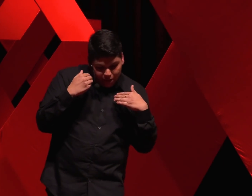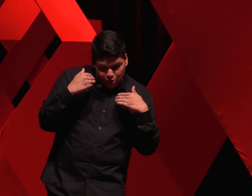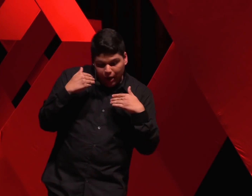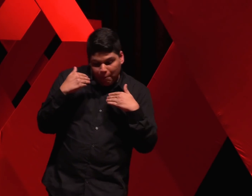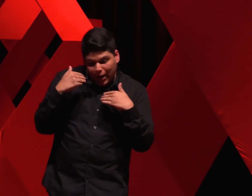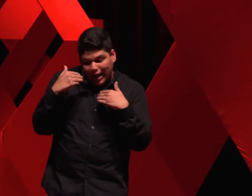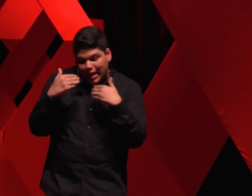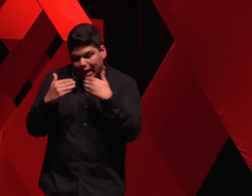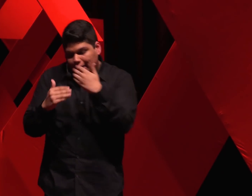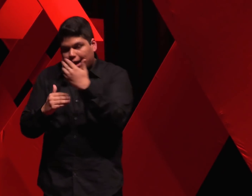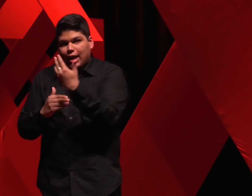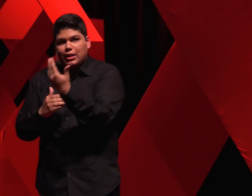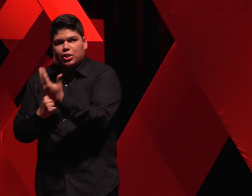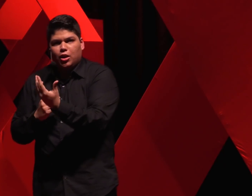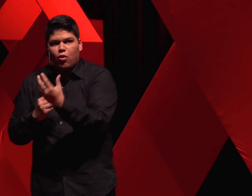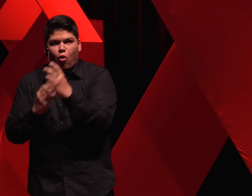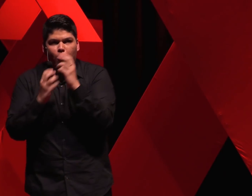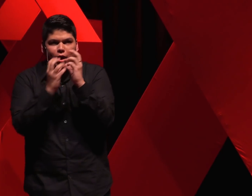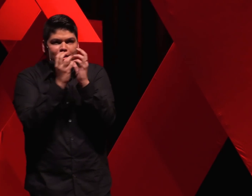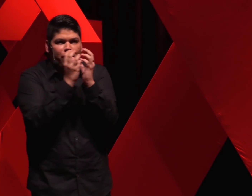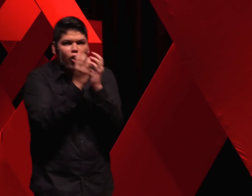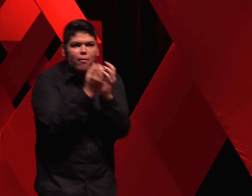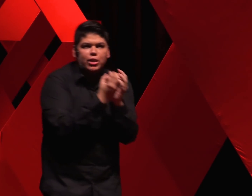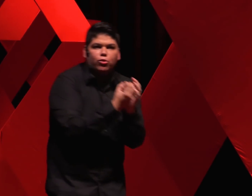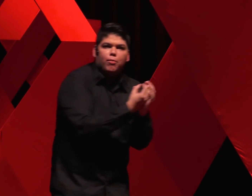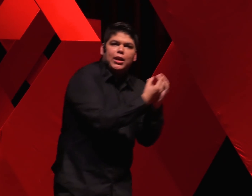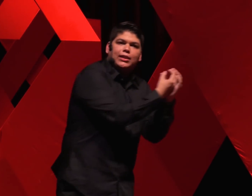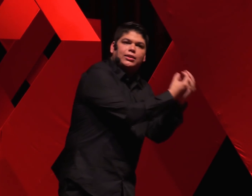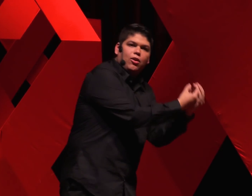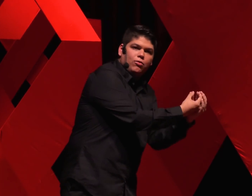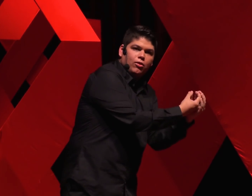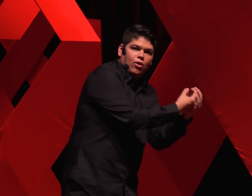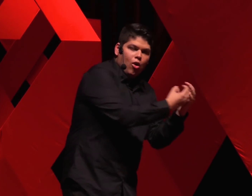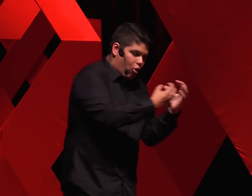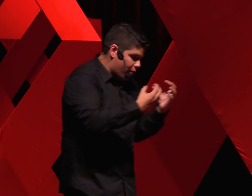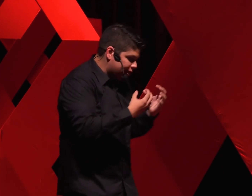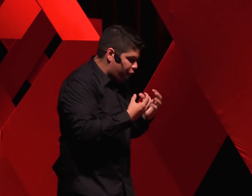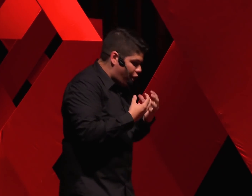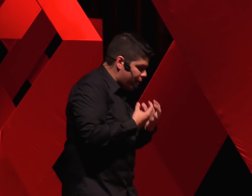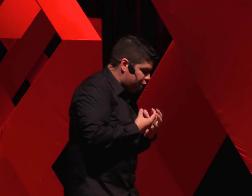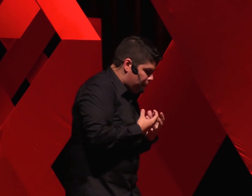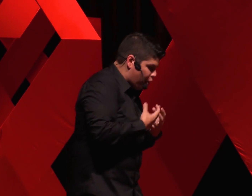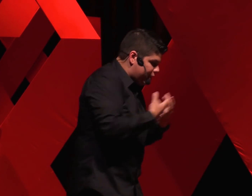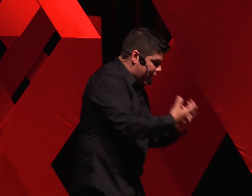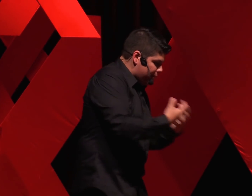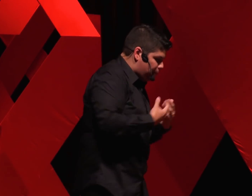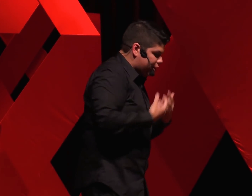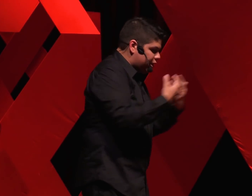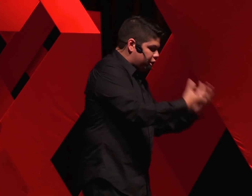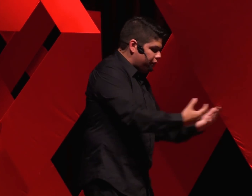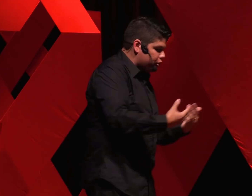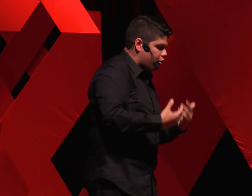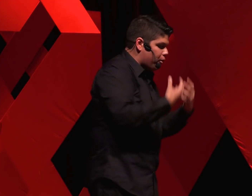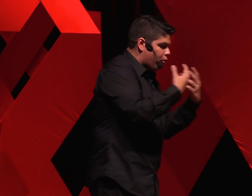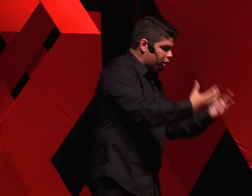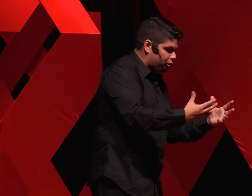a gente olha para além da religião como essa forma de dominação, como essa forma de poder impositivo sobre o outro,